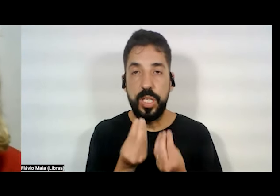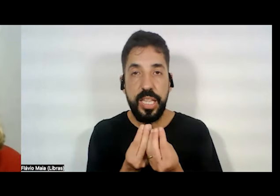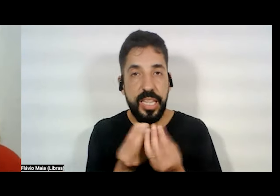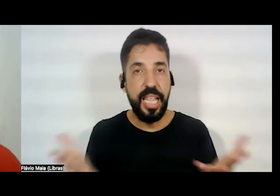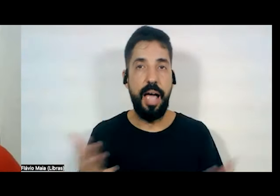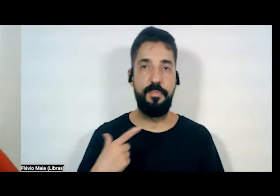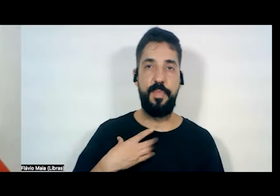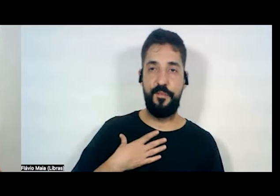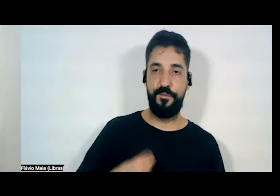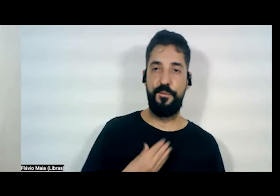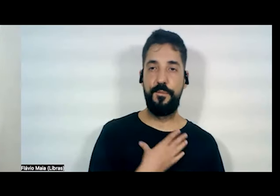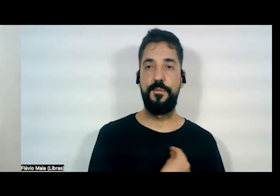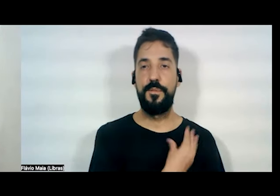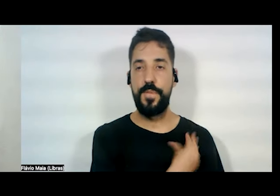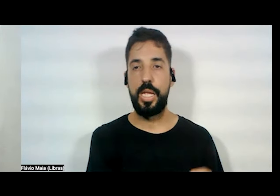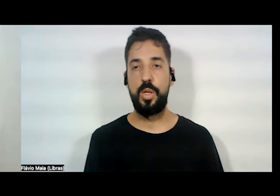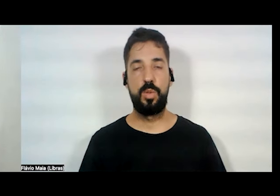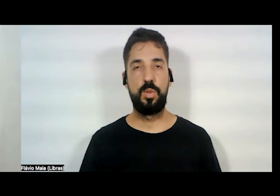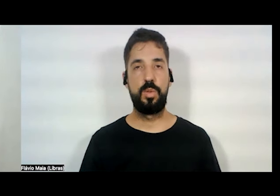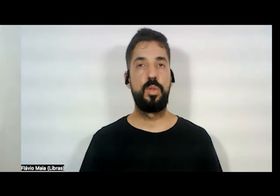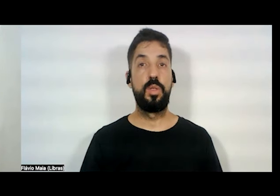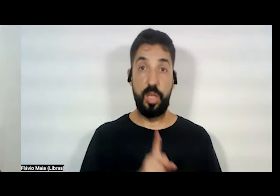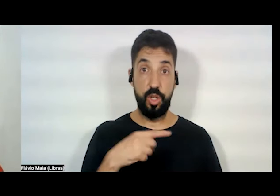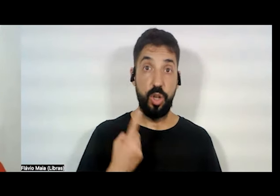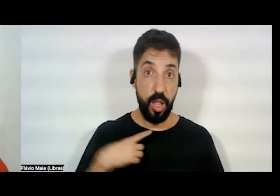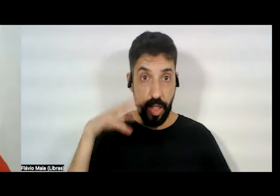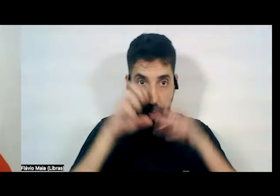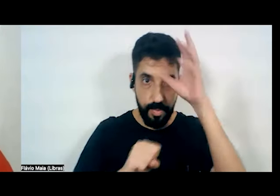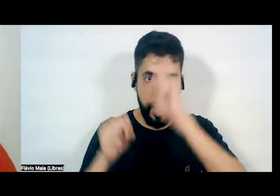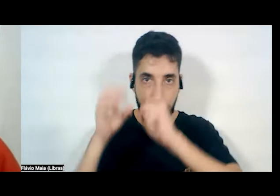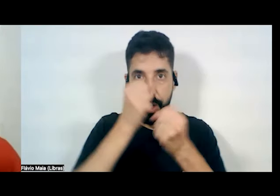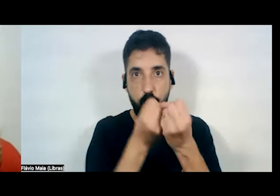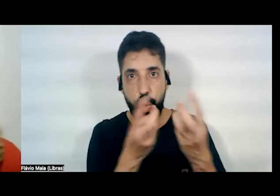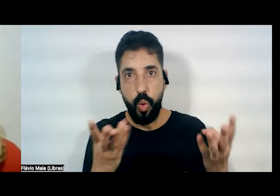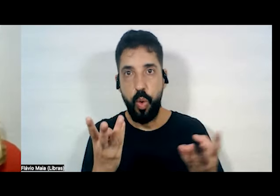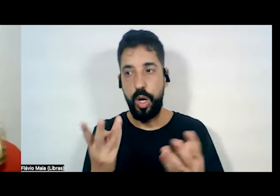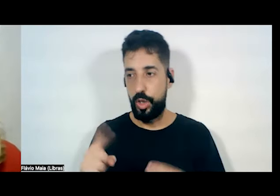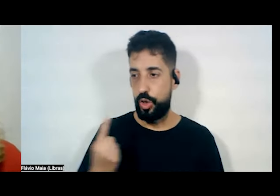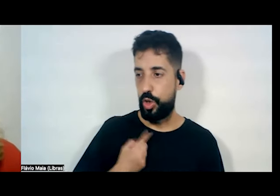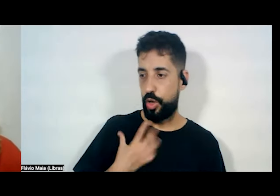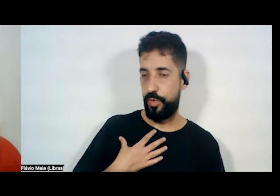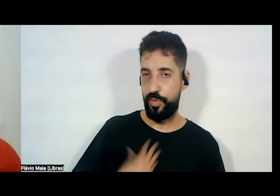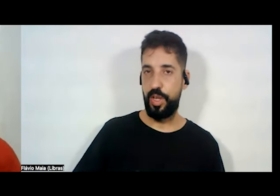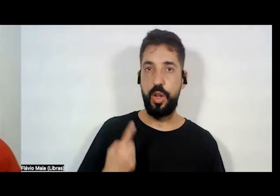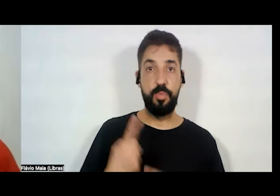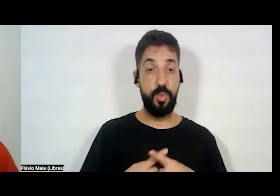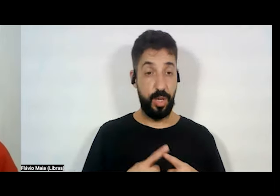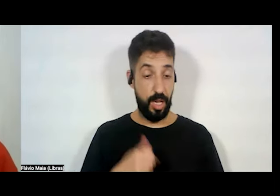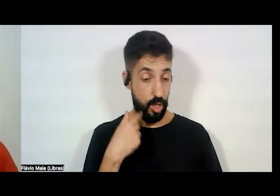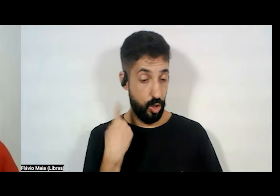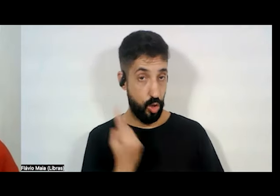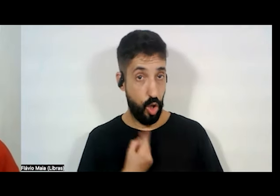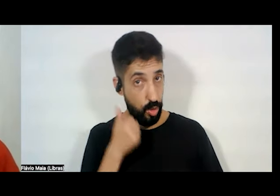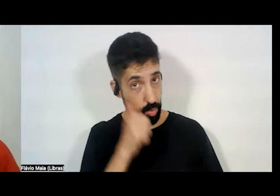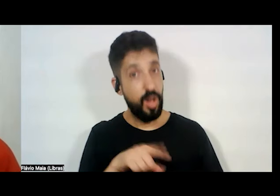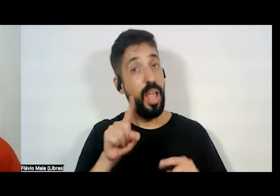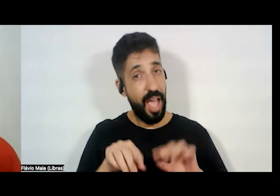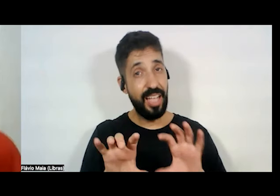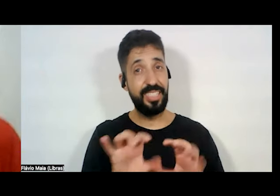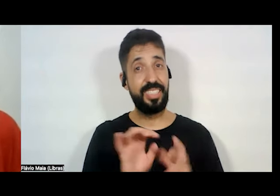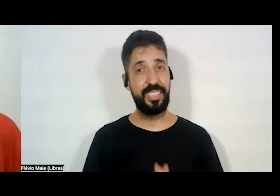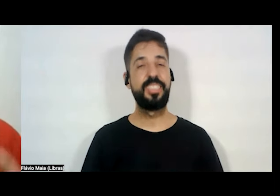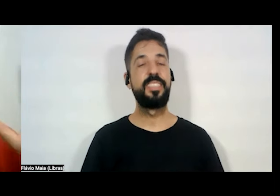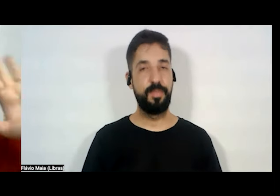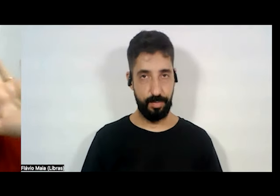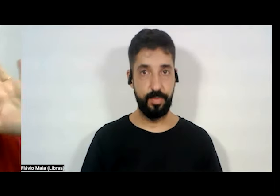De como a gente aprendeu alguma coisa com a filha da gente. Porque nós, mulheres, somos assim. A gente